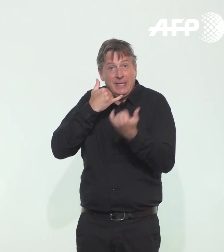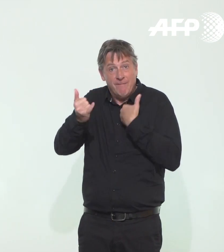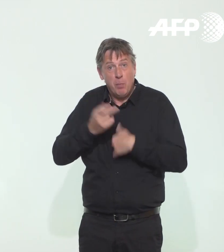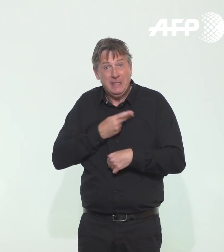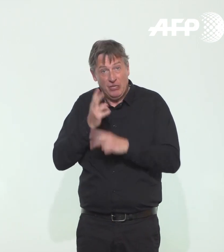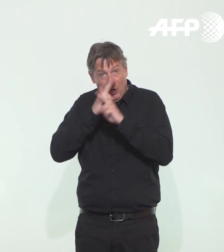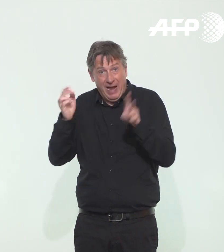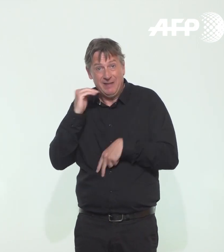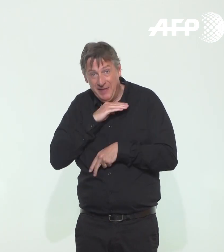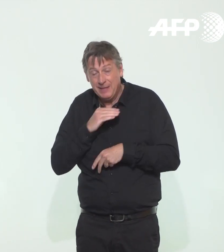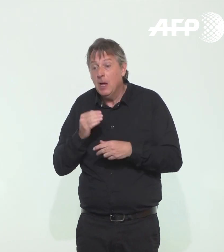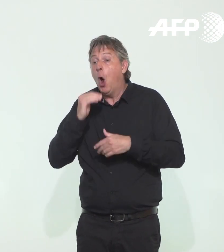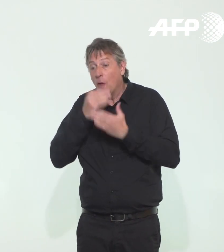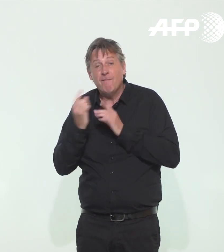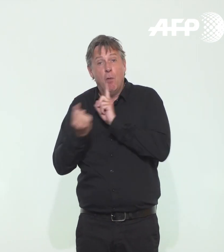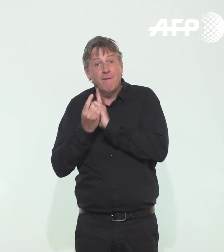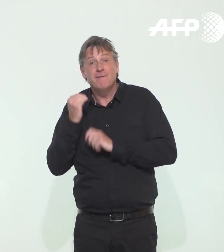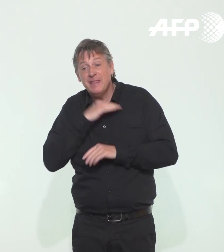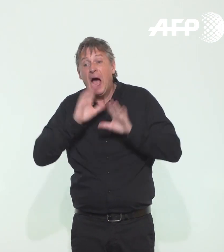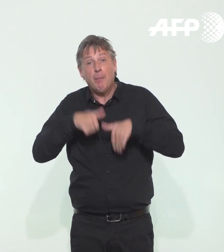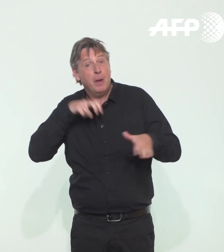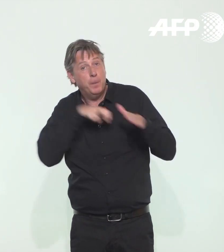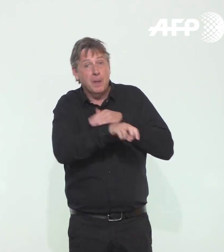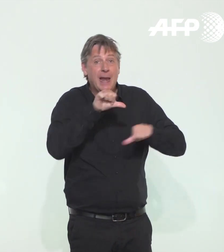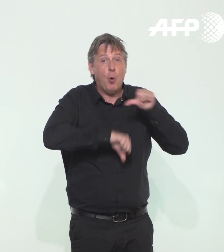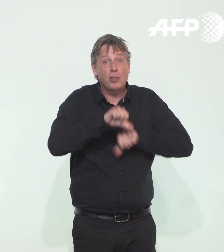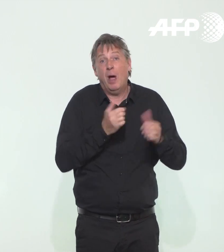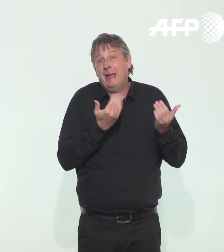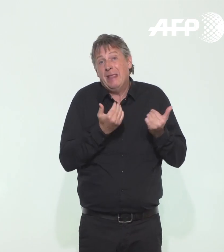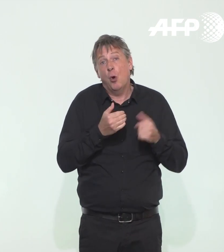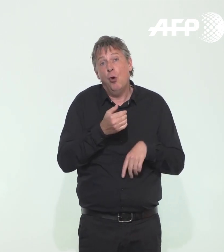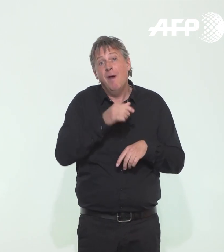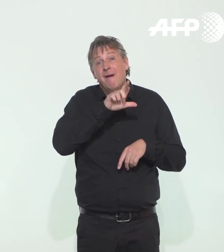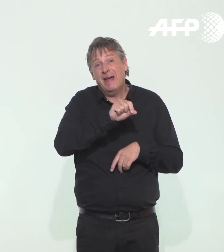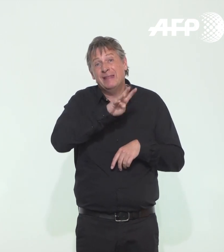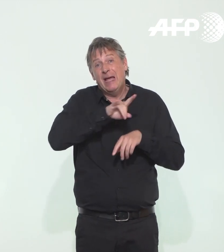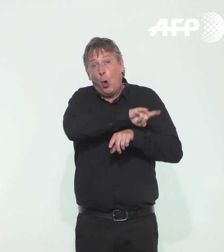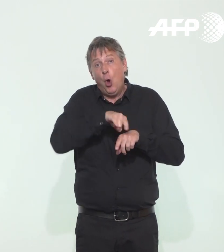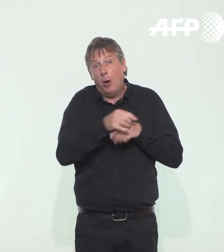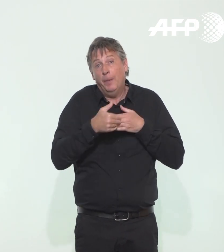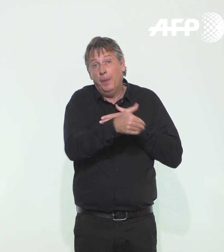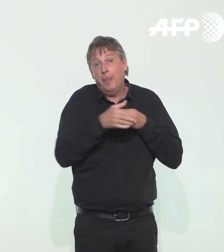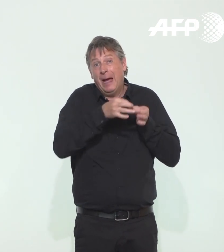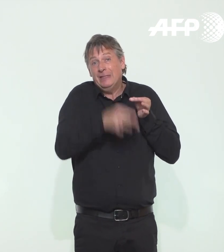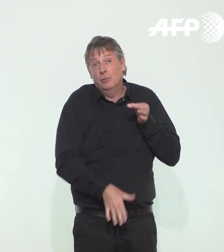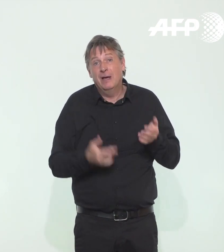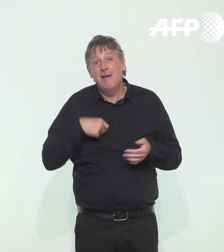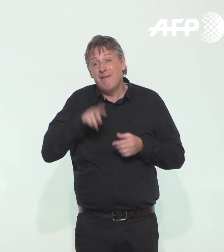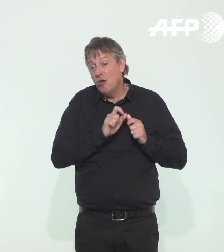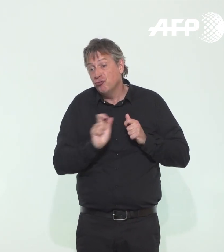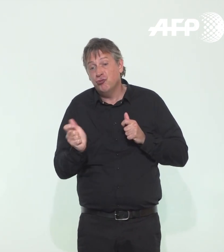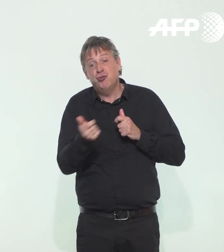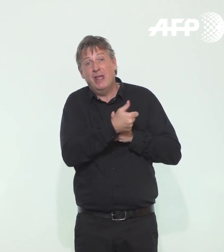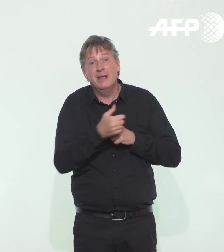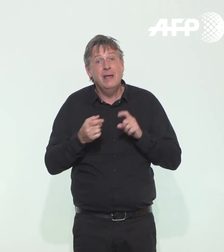laboratoire et ensuite attendre ce résultat sous 24 heures. Donc, c'est une chaîne, mais cette chaîne de rapidité et d'efficacité, elle conditionne le fait qu va